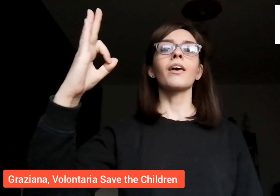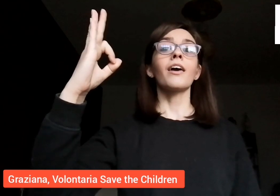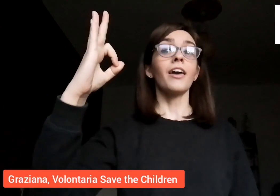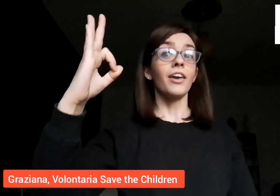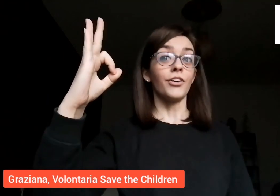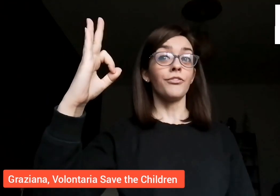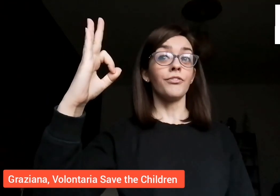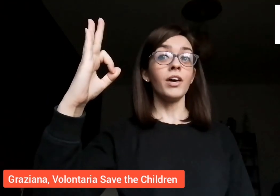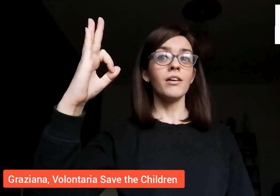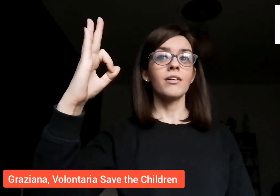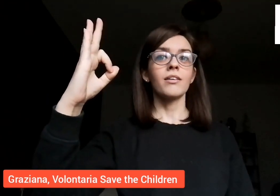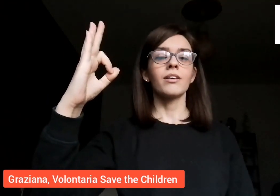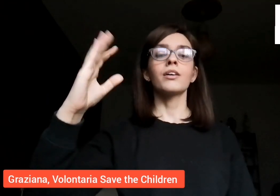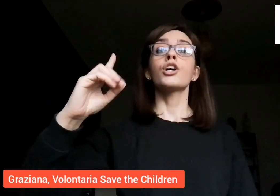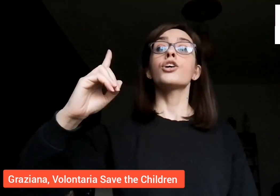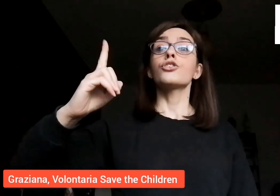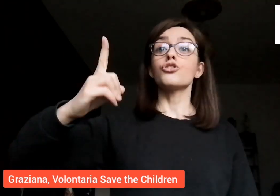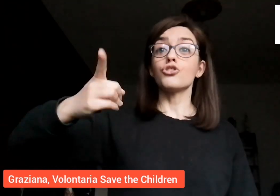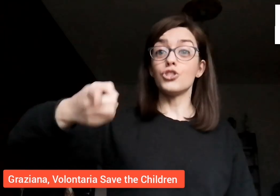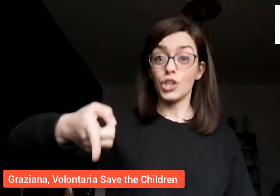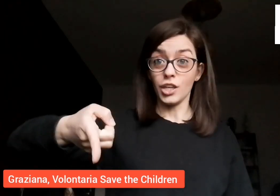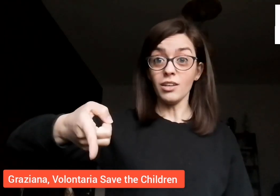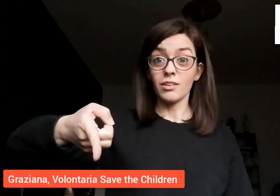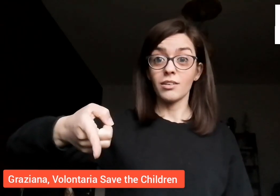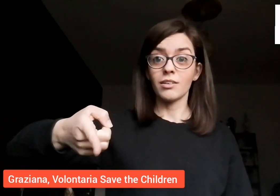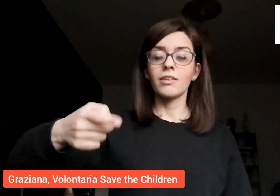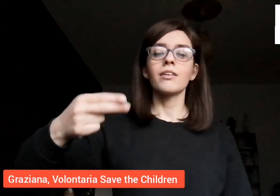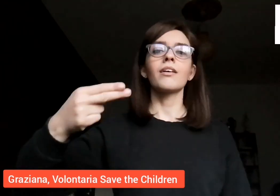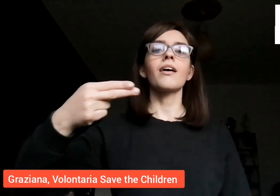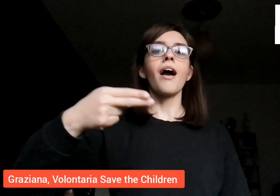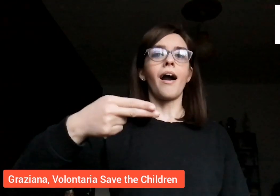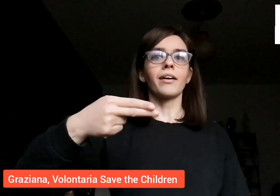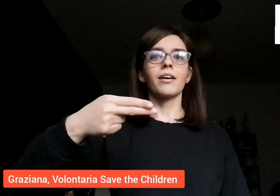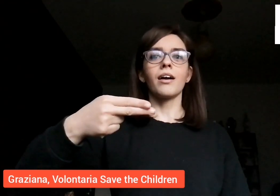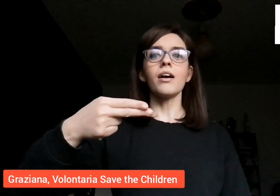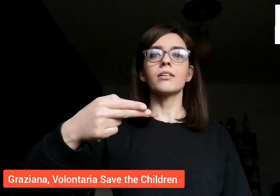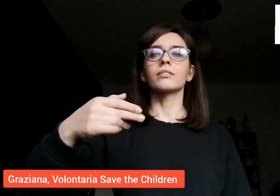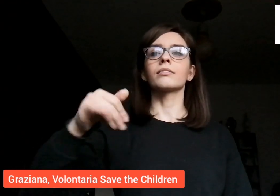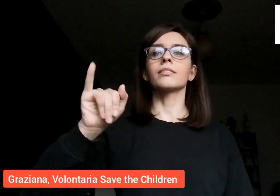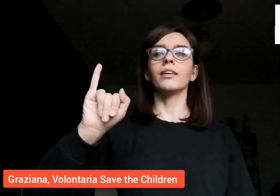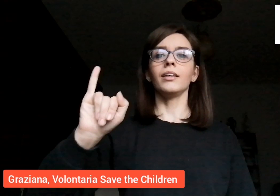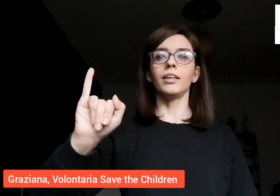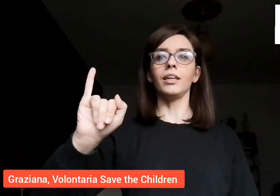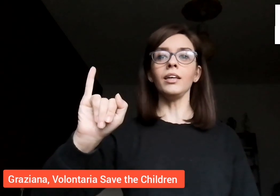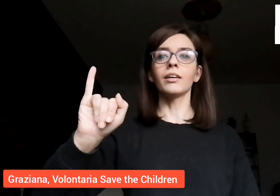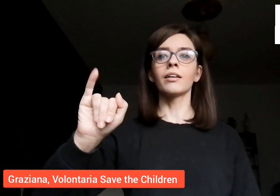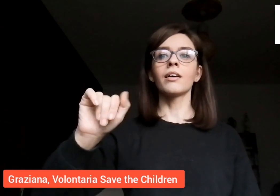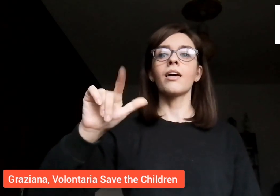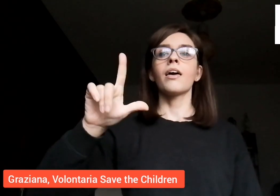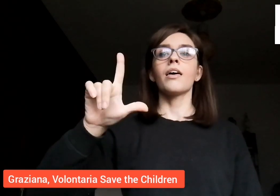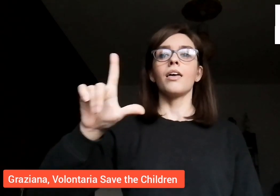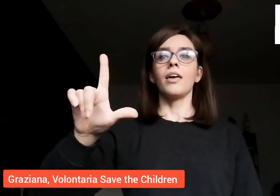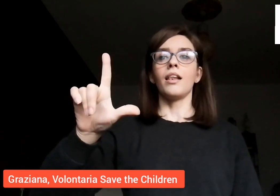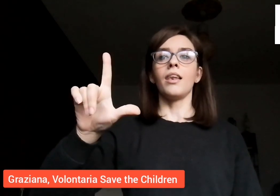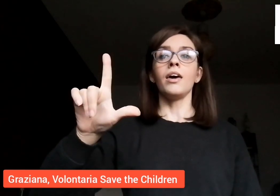F, G, H, I, L,